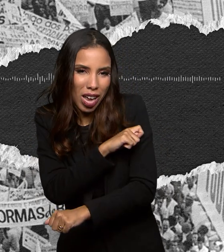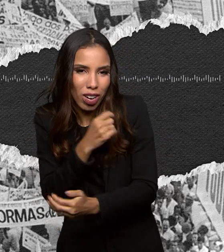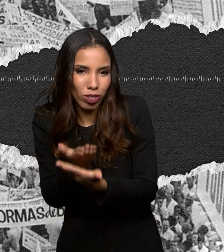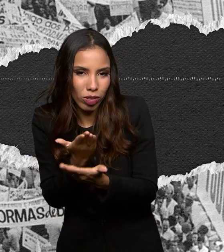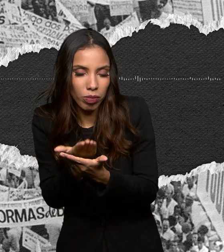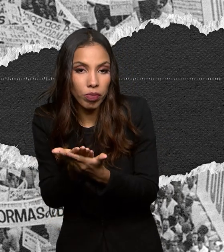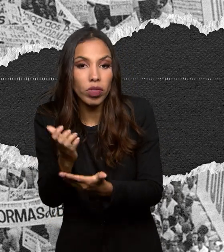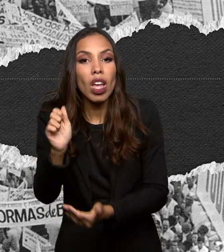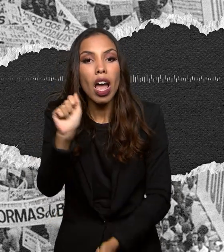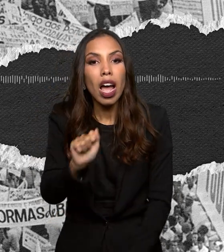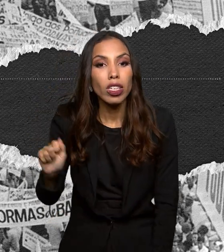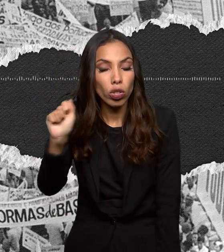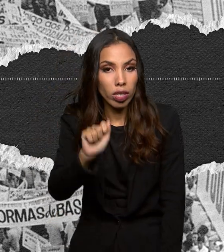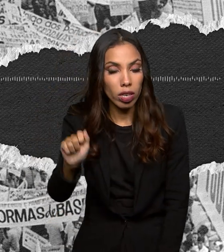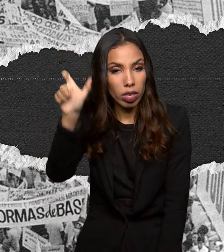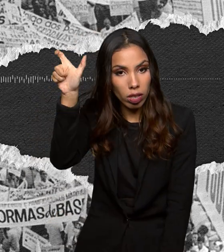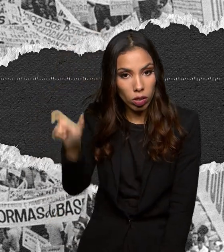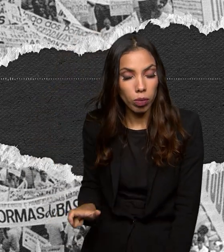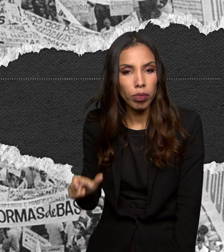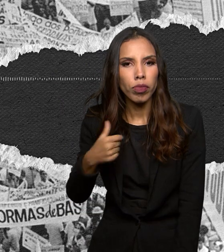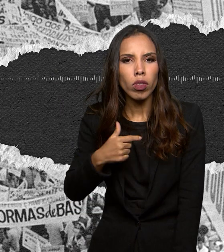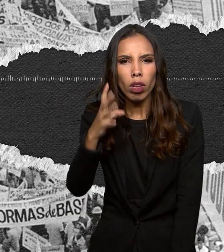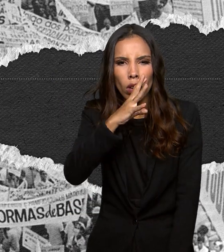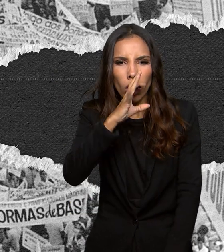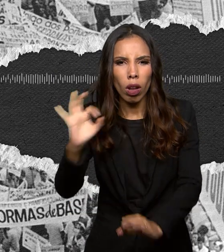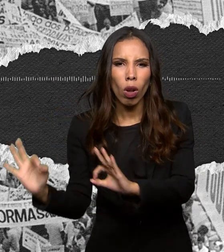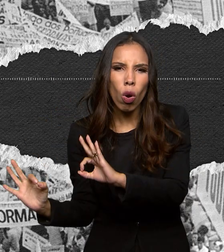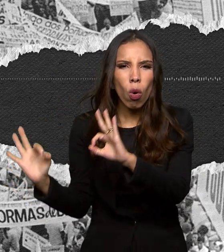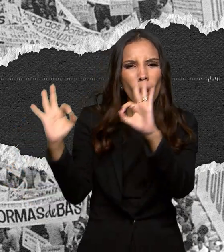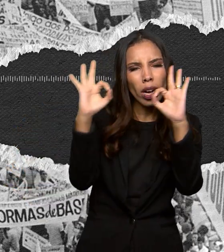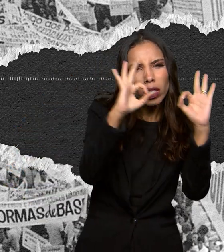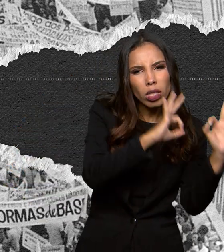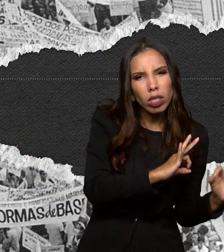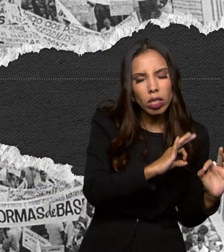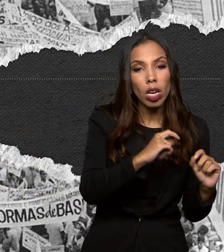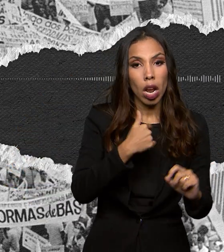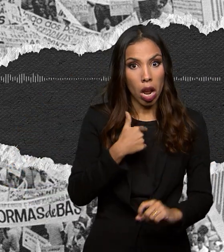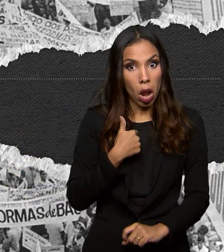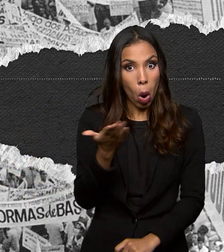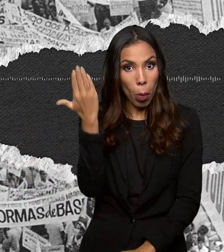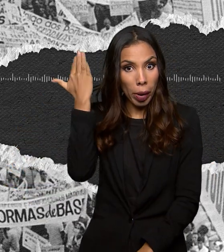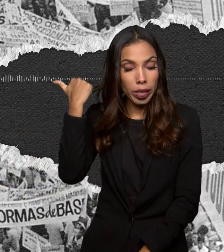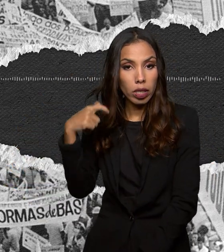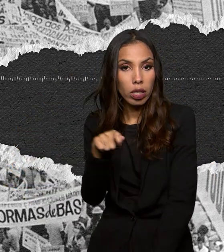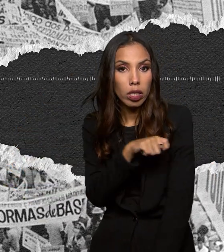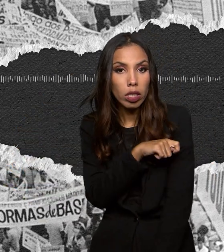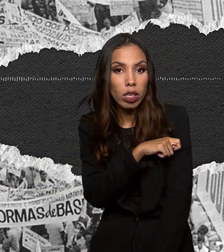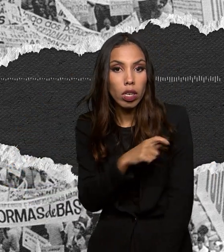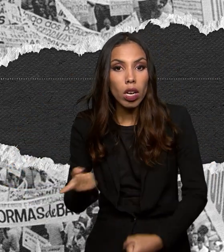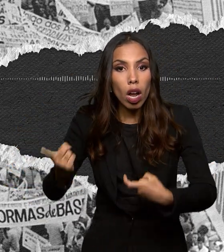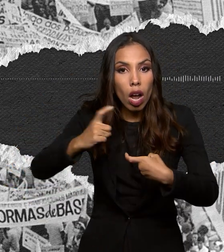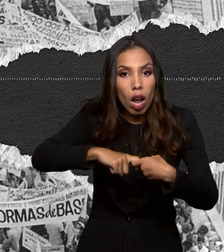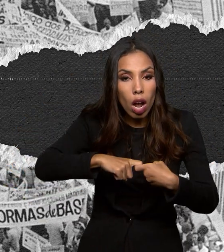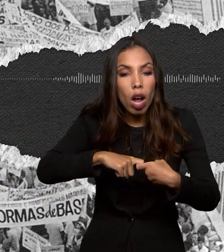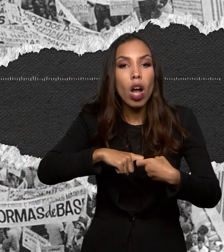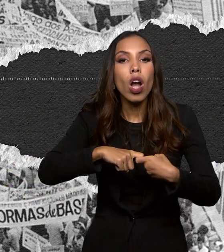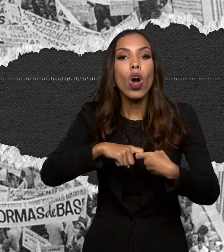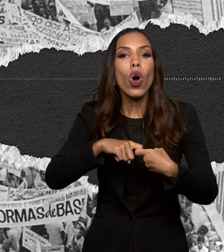Brasileira de Imprensa. Eu assisti o comício, né? Eu era estudante. Eu era afiliada à União Metropolitana dos